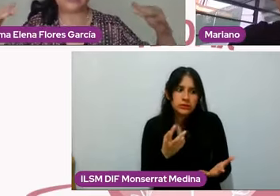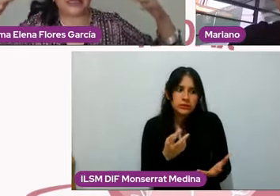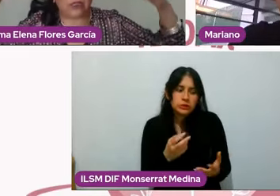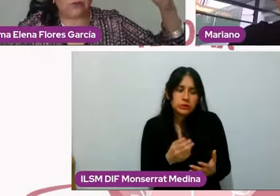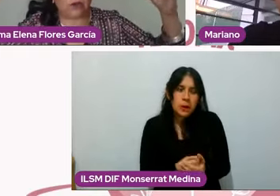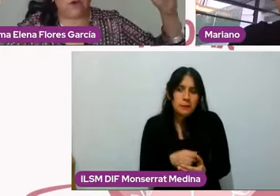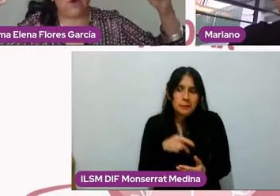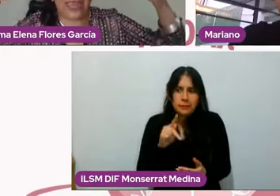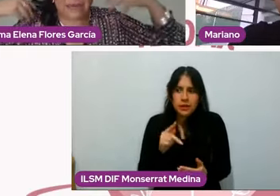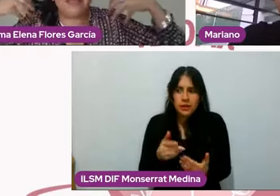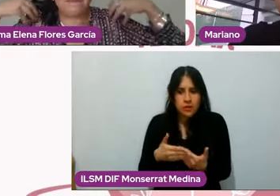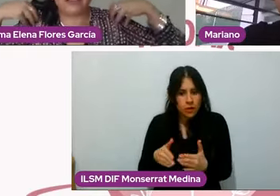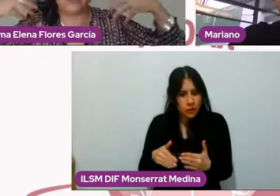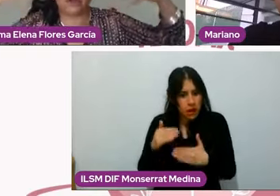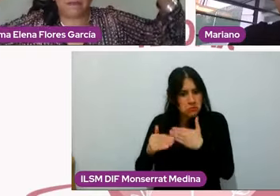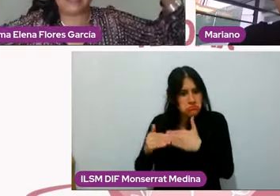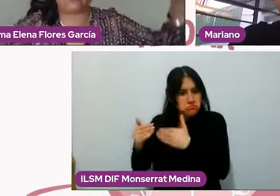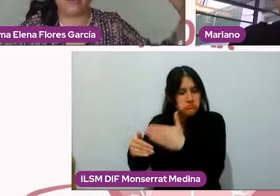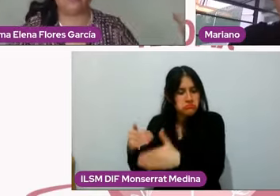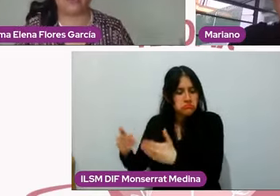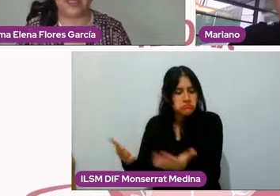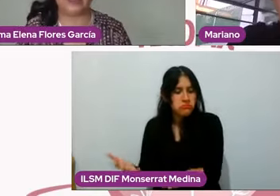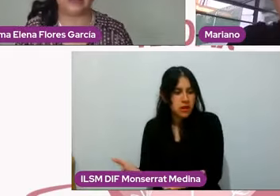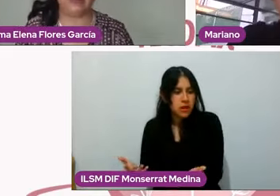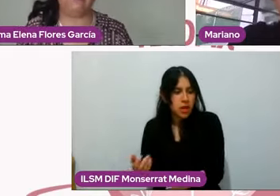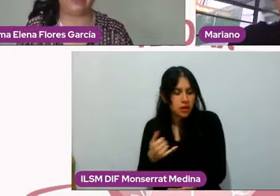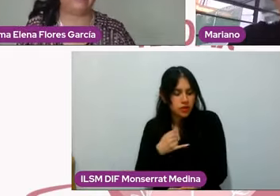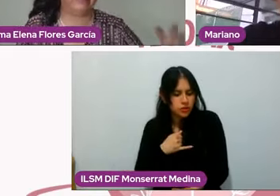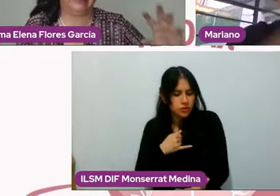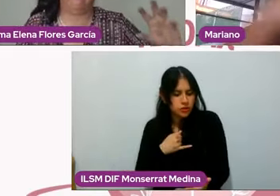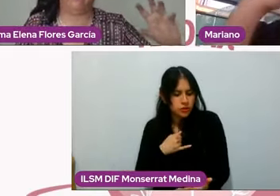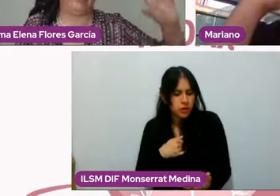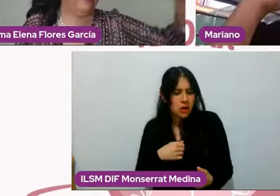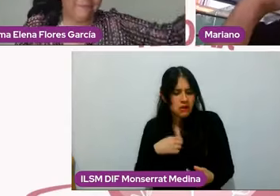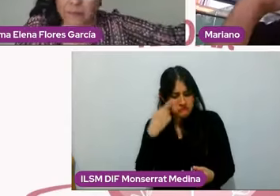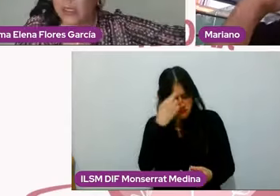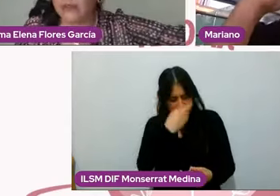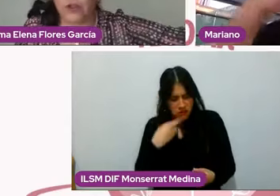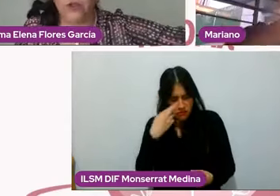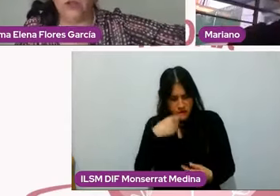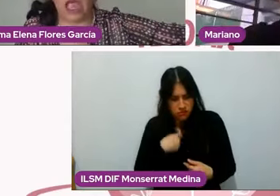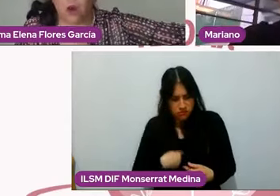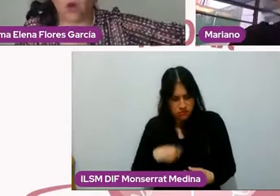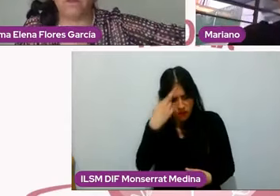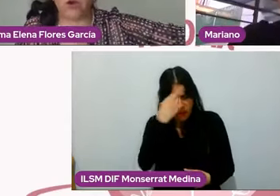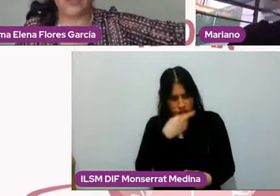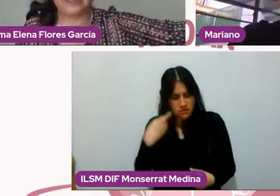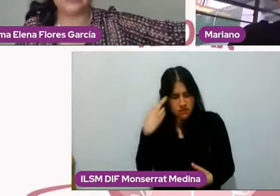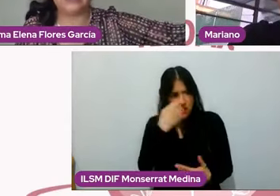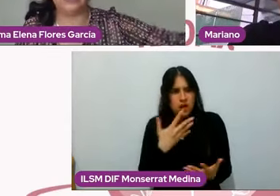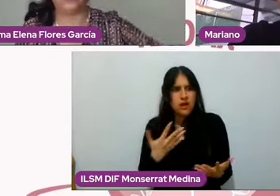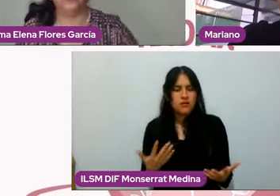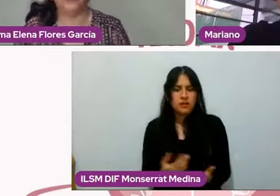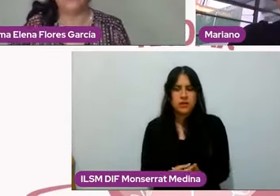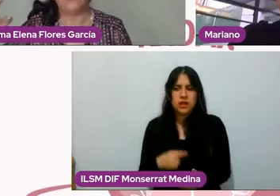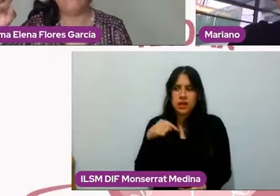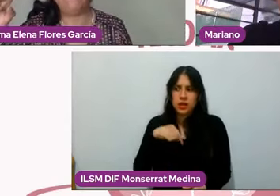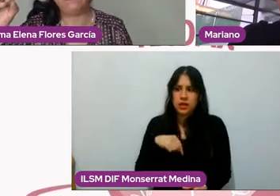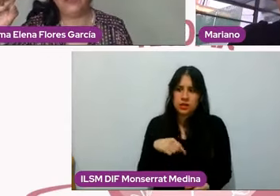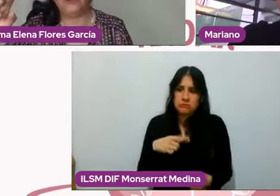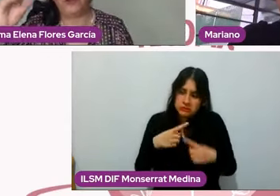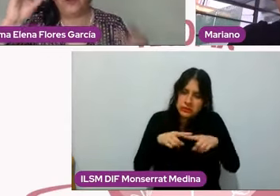se transformó en mi persona, o sea, me deconstruí de tal forma que, ¿no? Hoy por hoy es distinto.